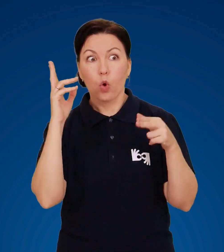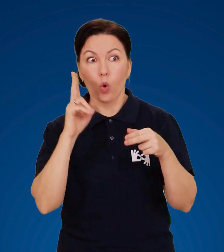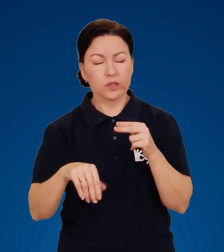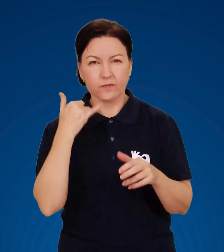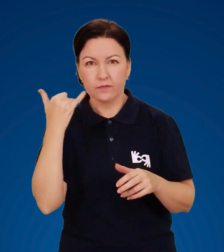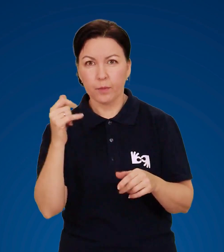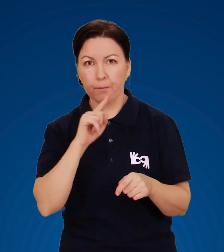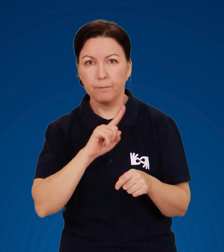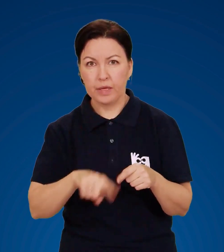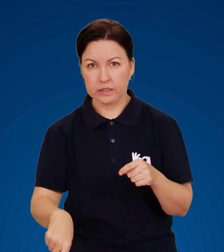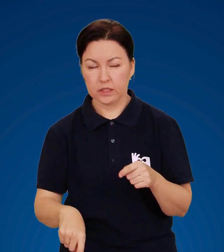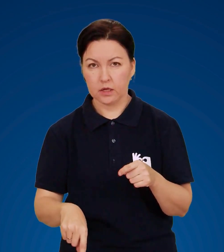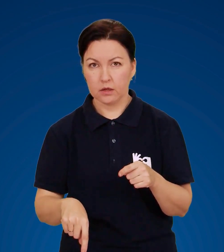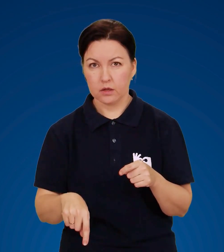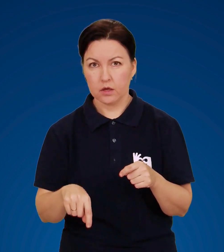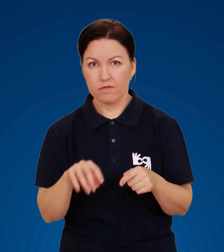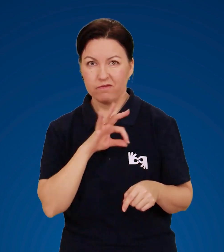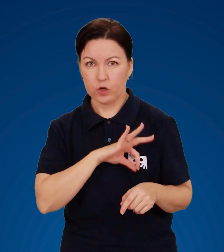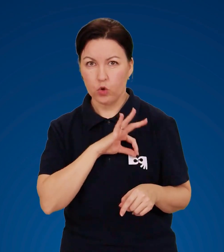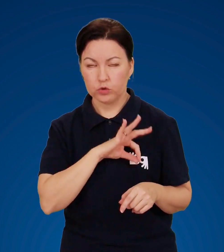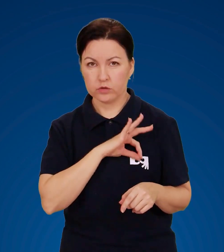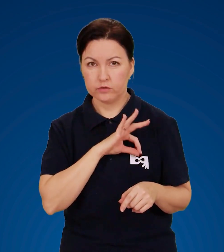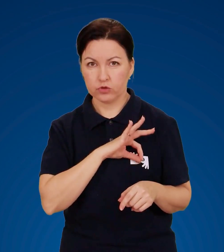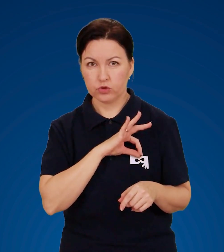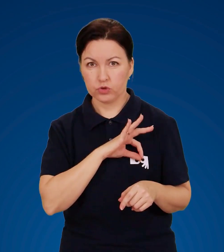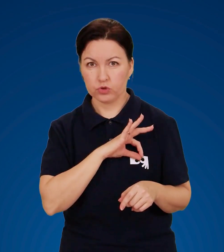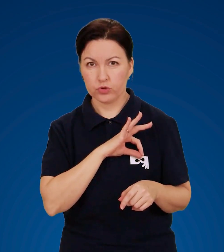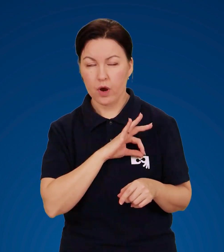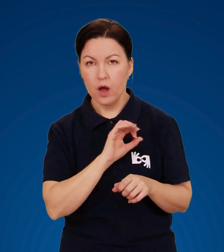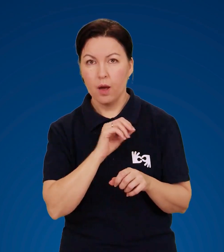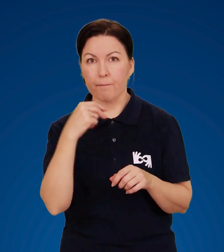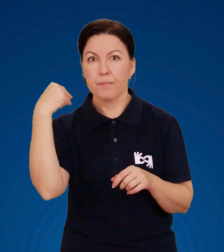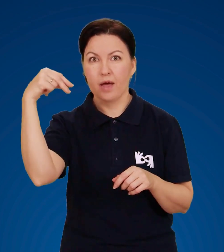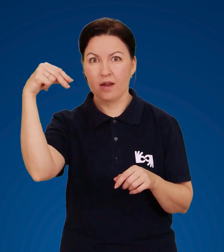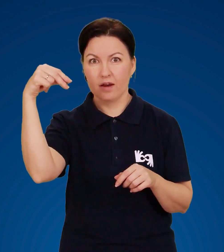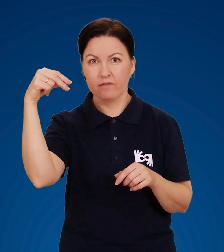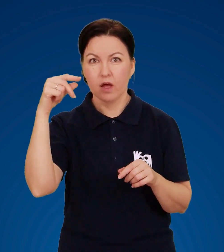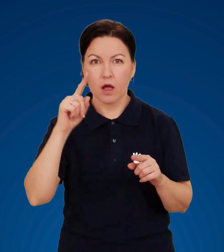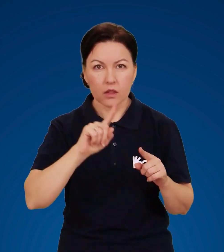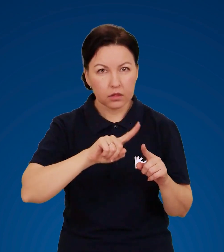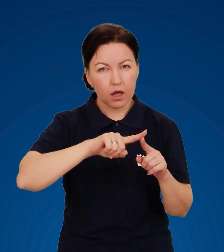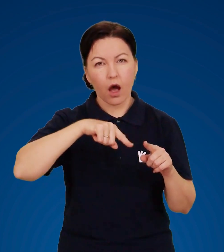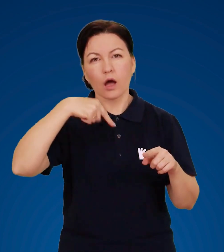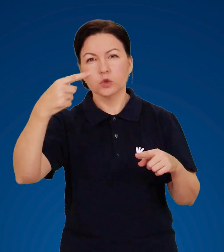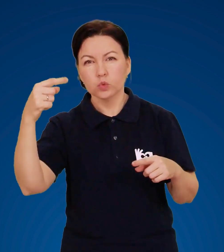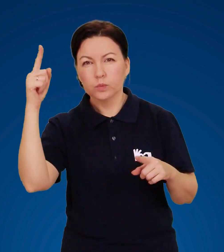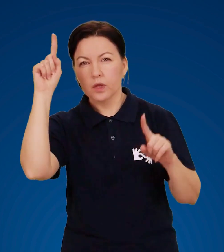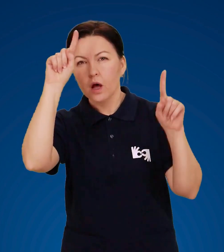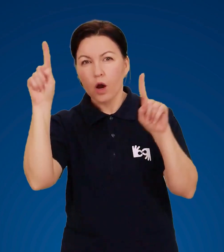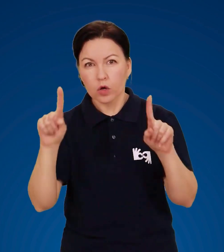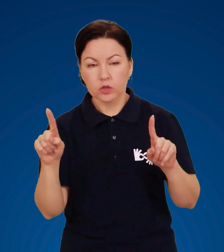грозового розряду, швидко використавши невеличку паузу до наступного розряду.